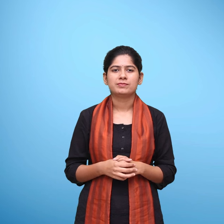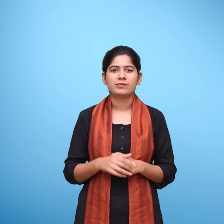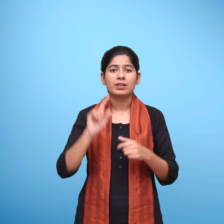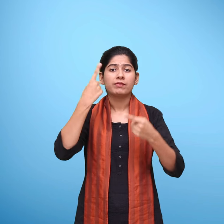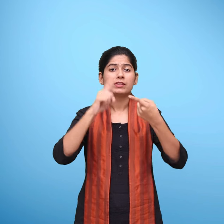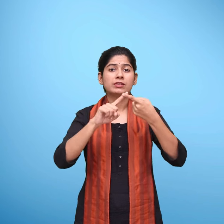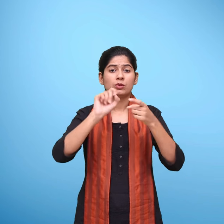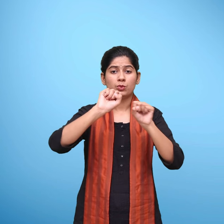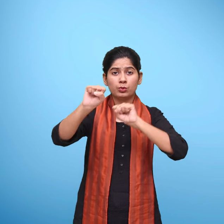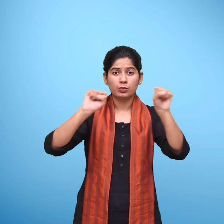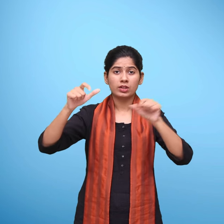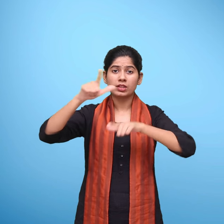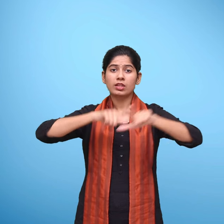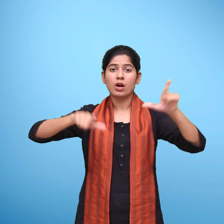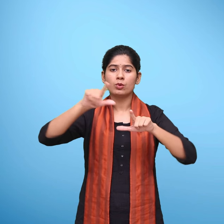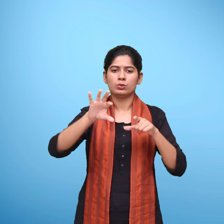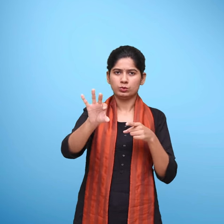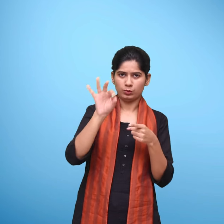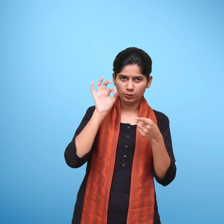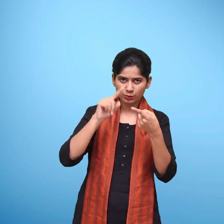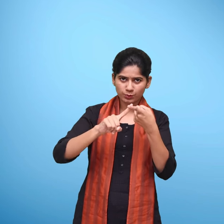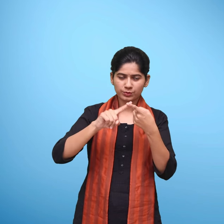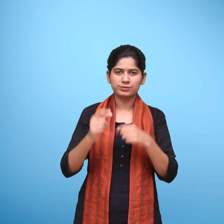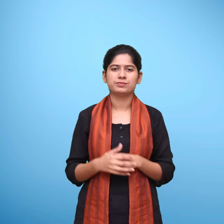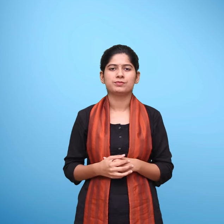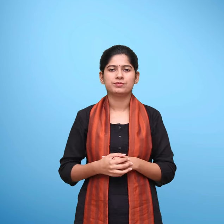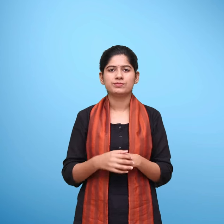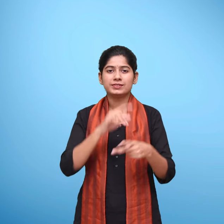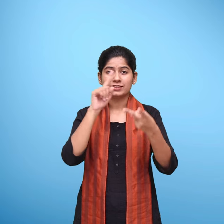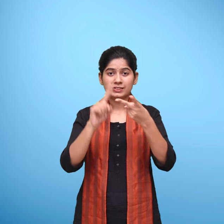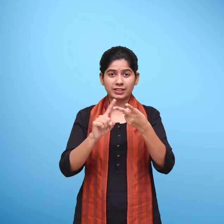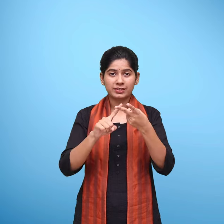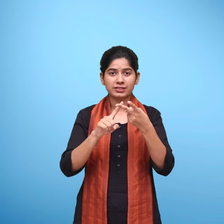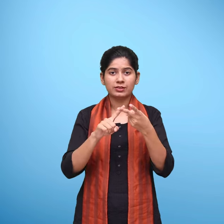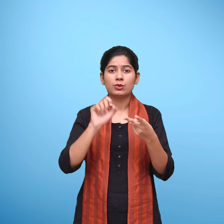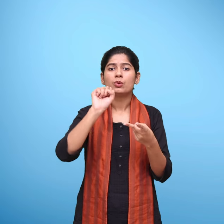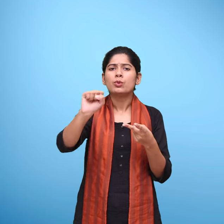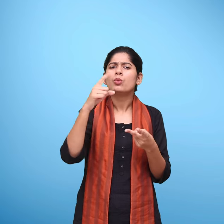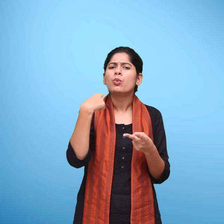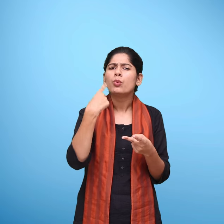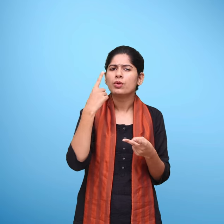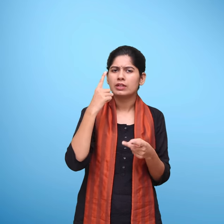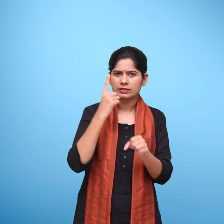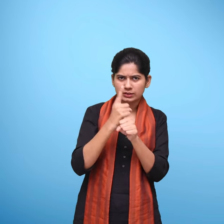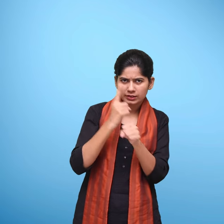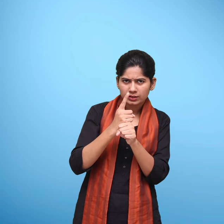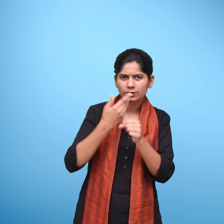पहला चरण अपनी पसंदीदा भाषा का चैयन करें दूसरा चरण अपनी भूमी का चुने,